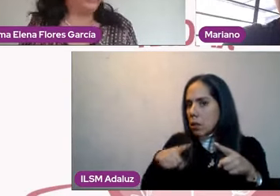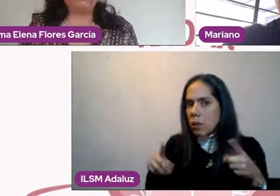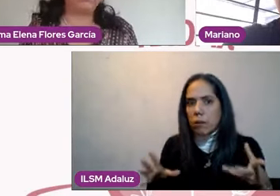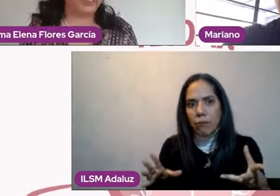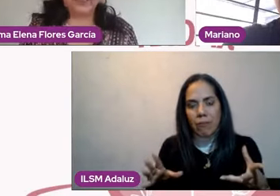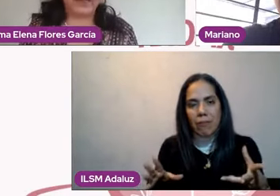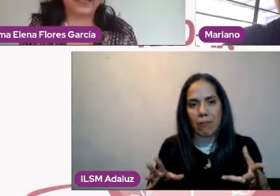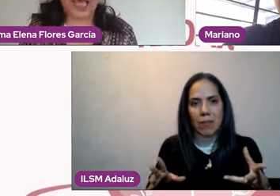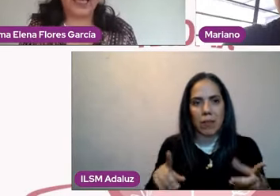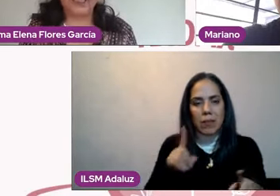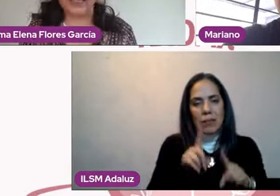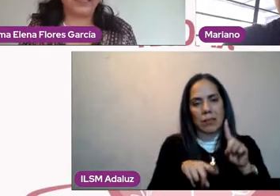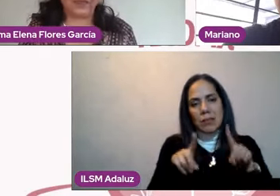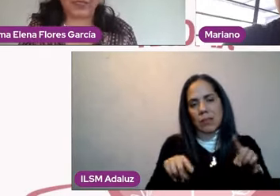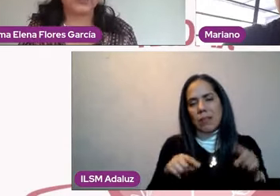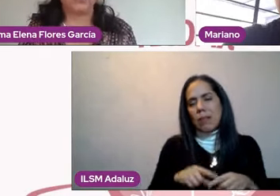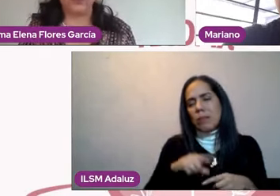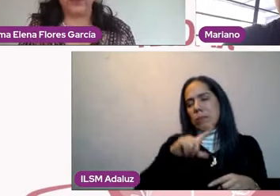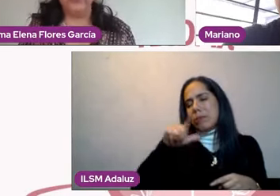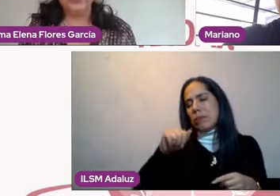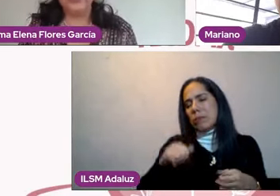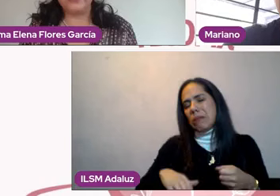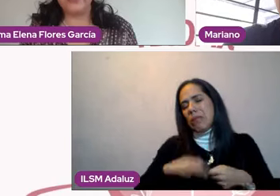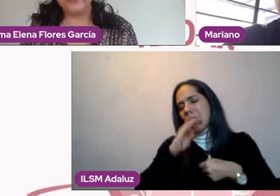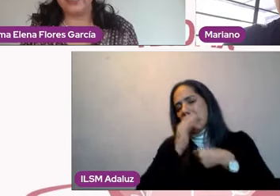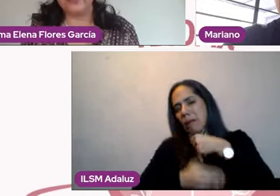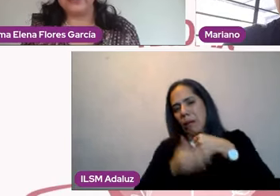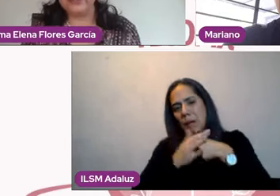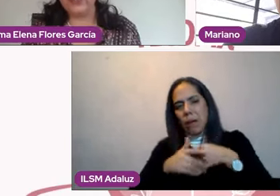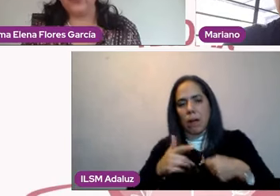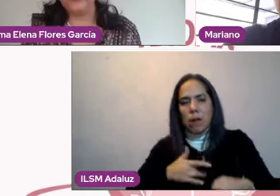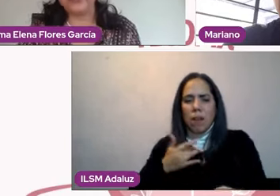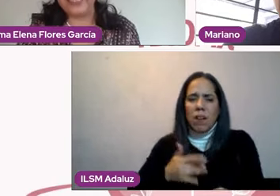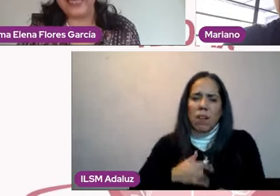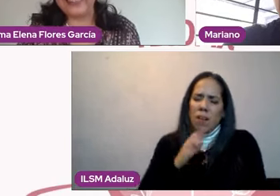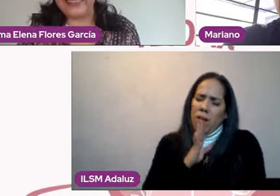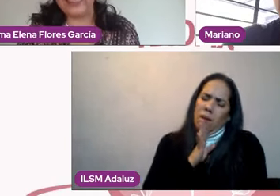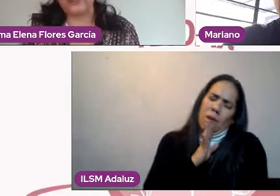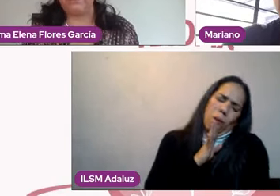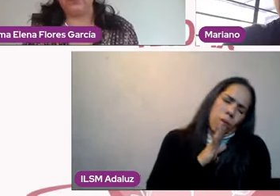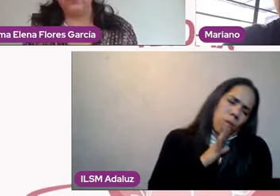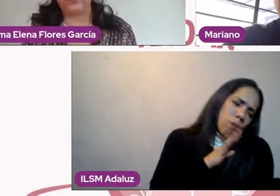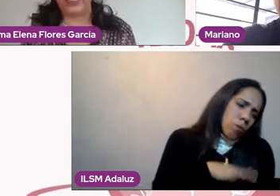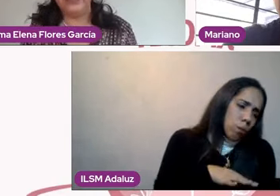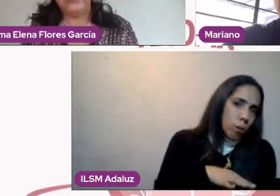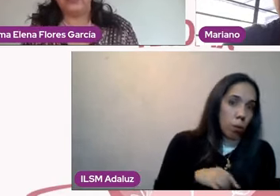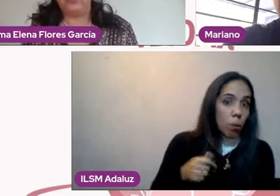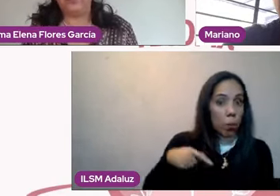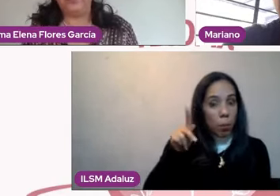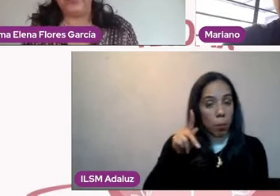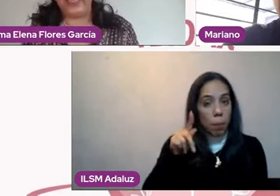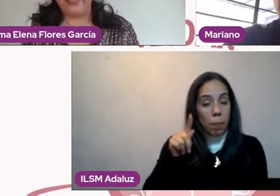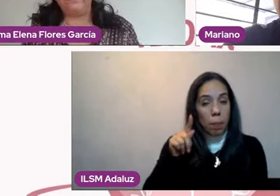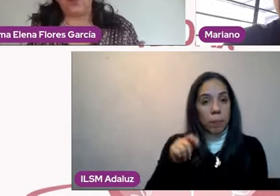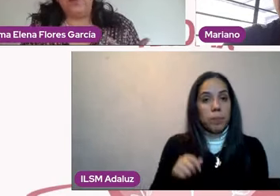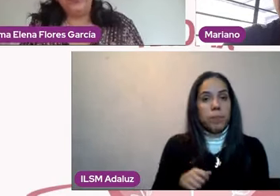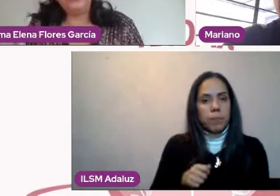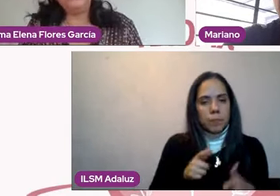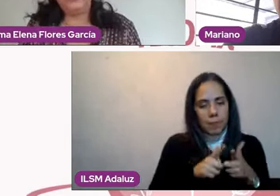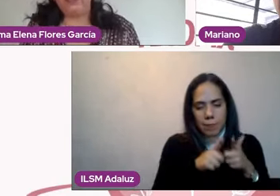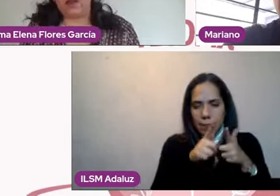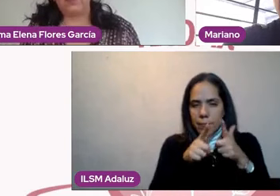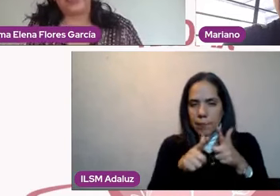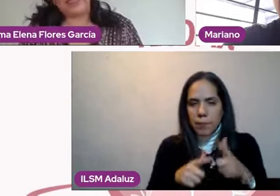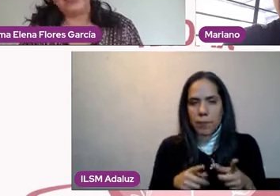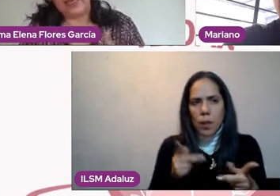donde sales devastada, sales devastada, ¿no? Y en ese sentido, sería la siguiente pregunta, ¿cómo